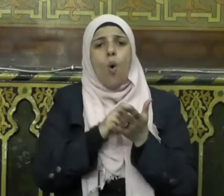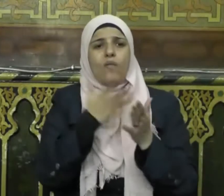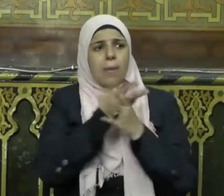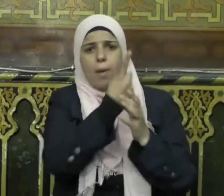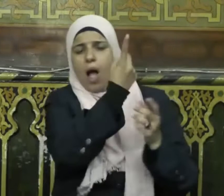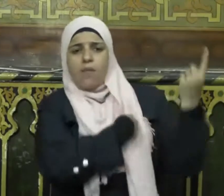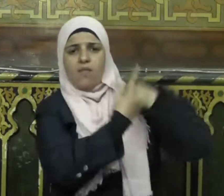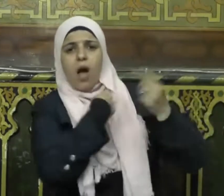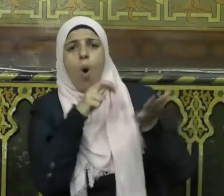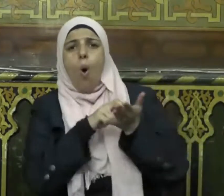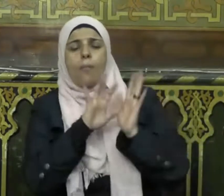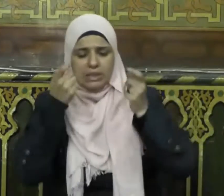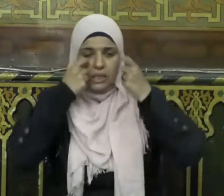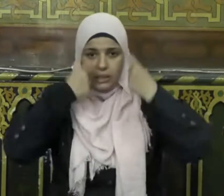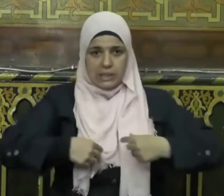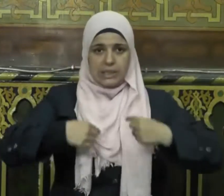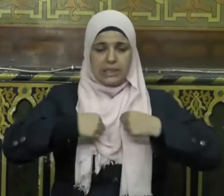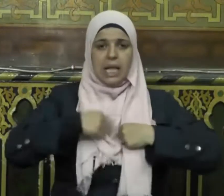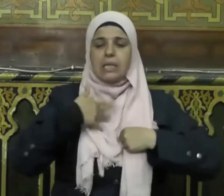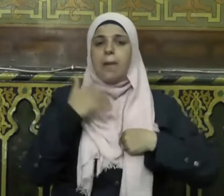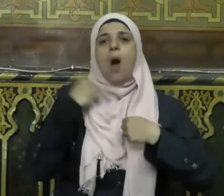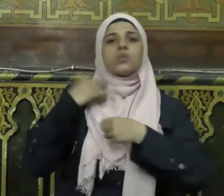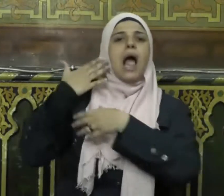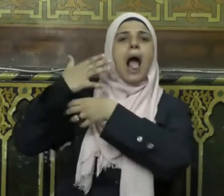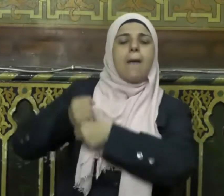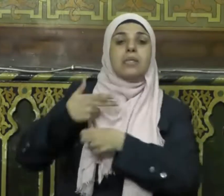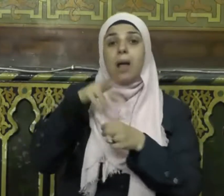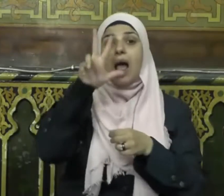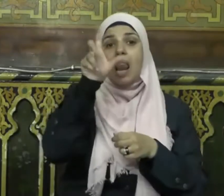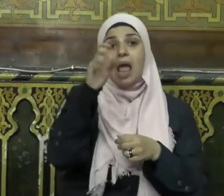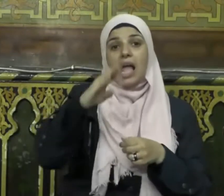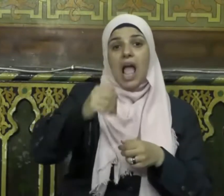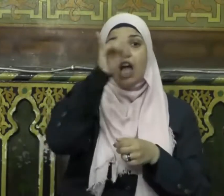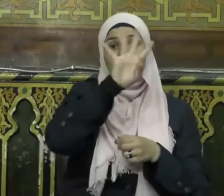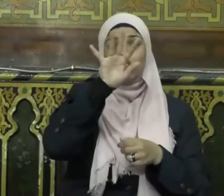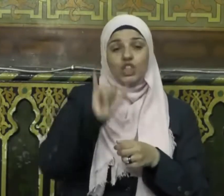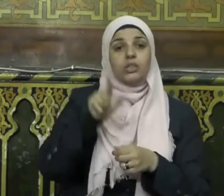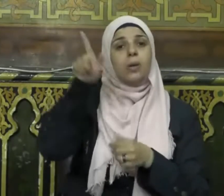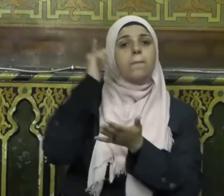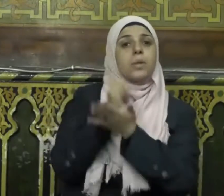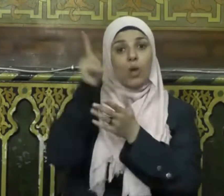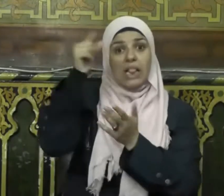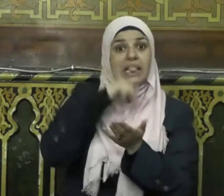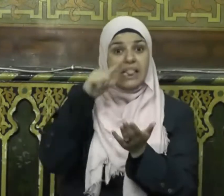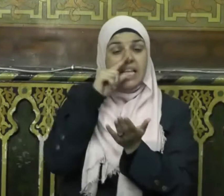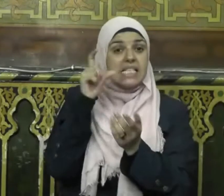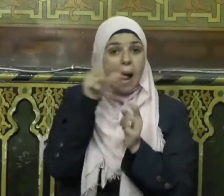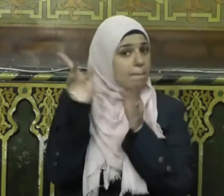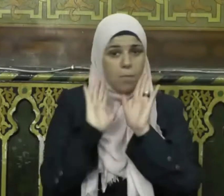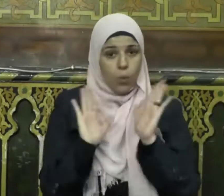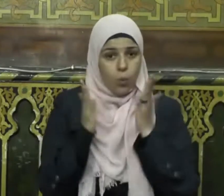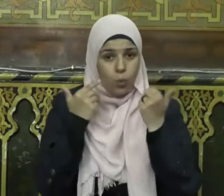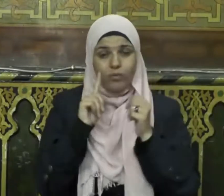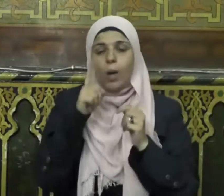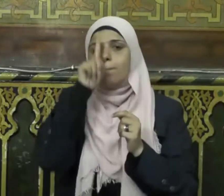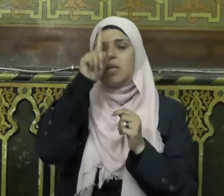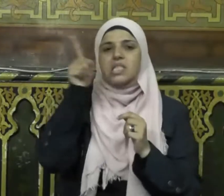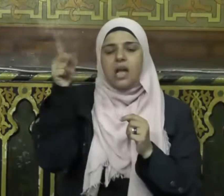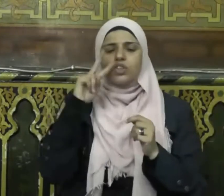دار أمن ذلك أن النجاشية لم يقن وقتها على دين الإسلام ولكنه